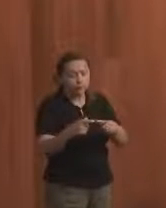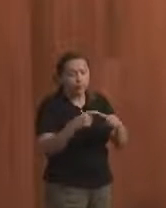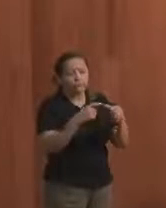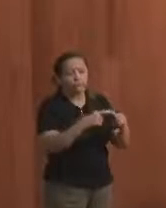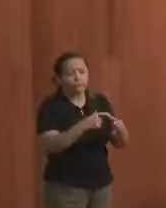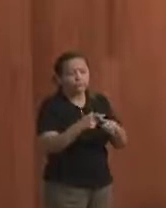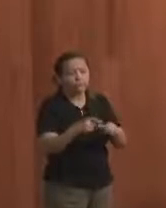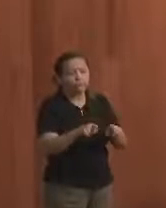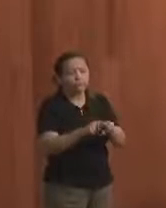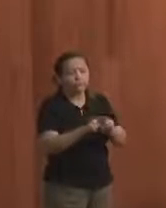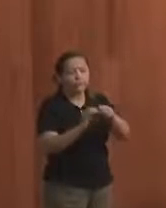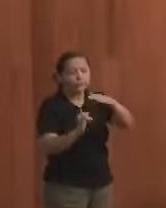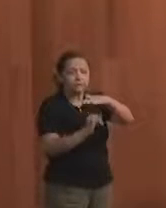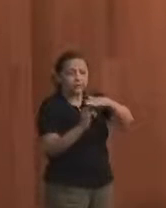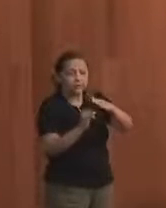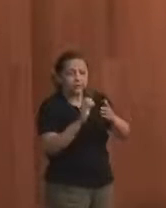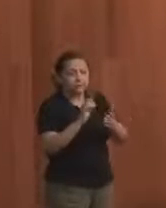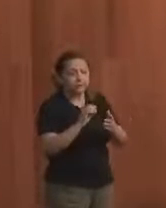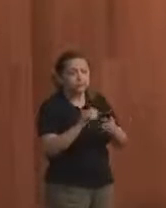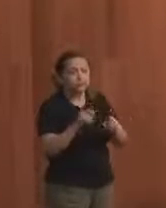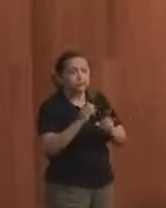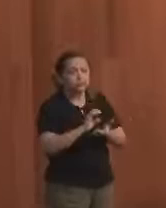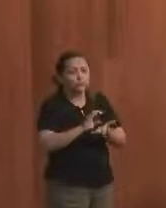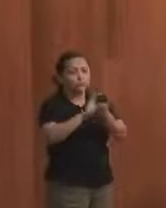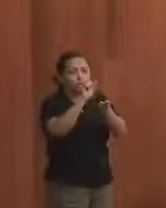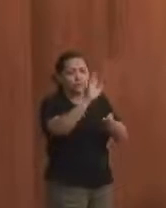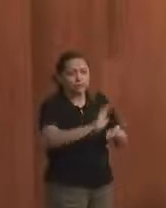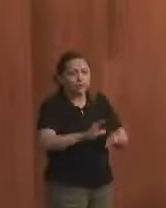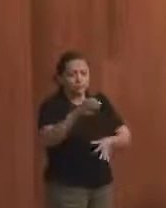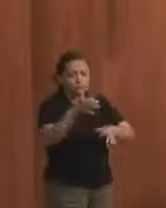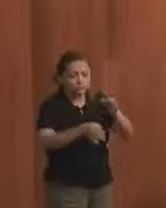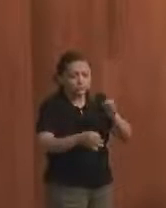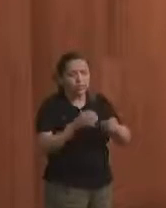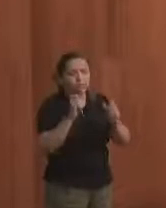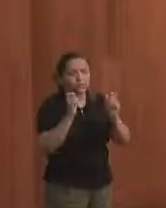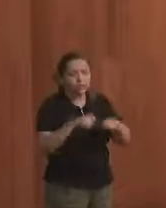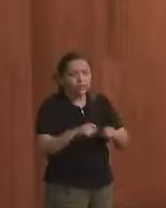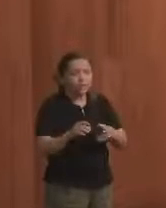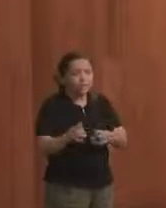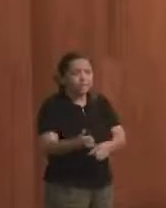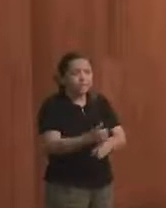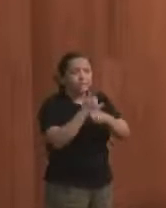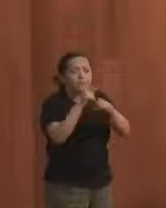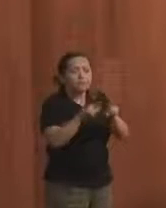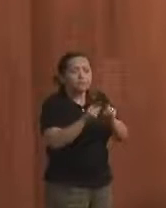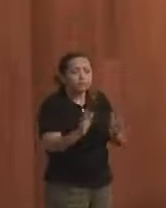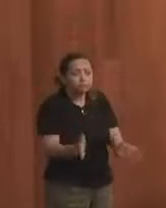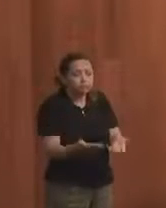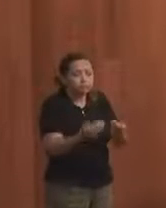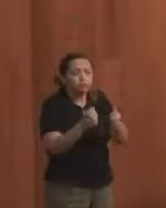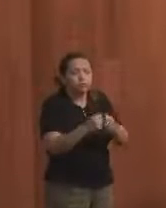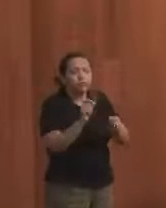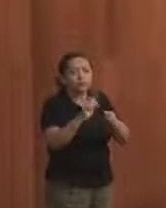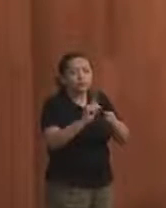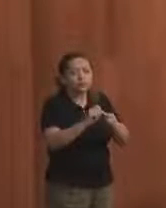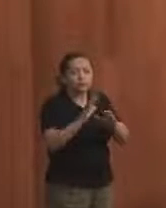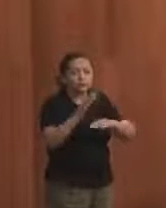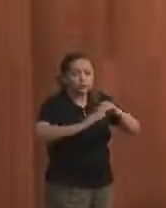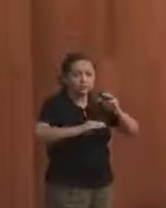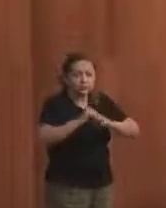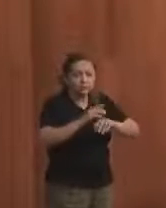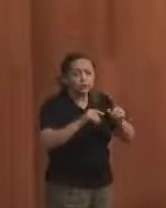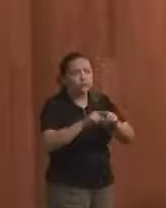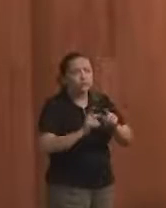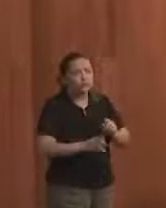e as entidades civis e o Conselho Nacional de Justiça pode ser aprimorada e estimulada com a realização de ações